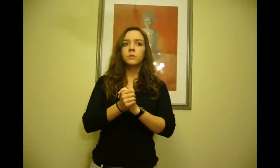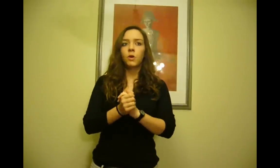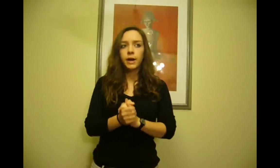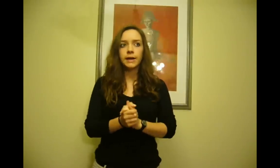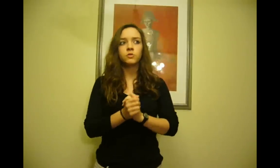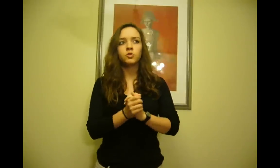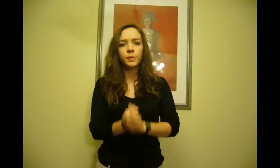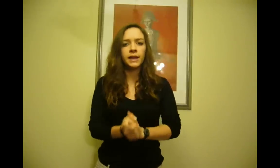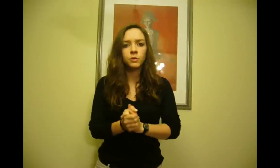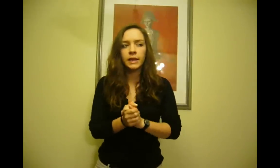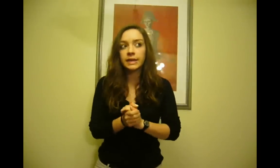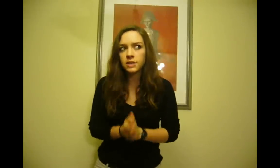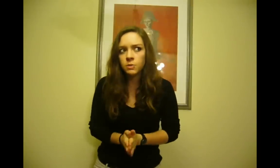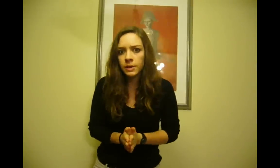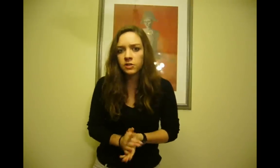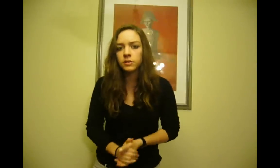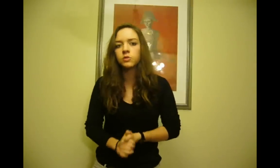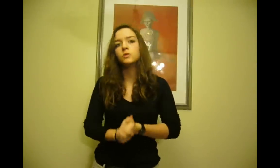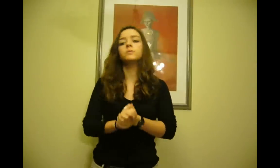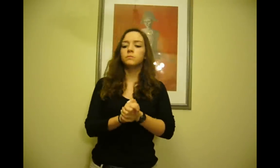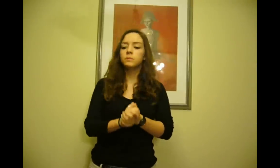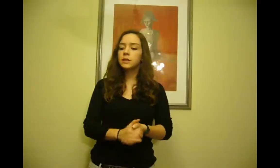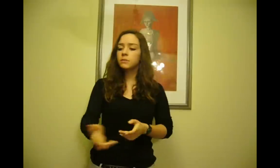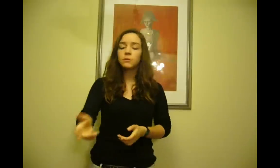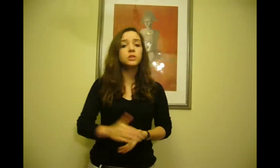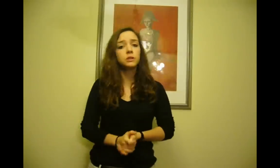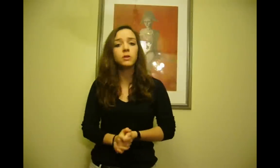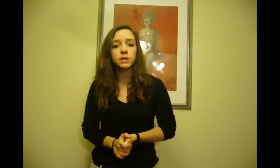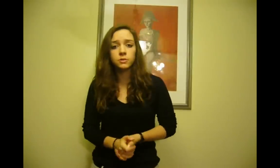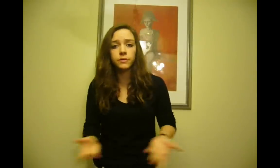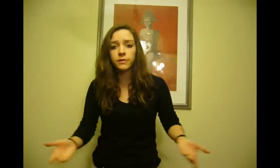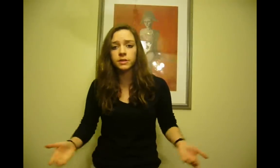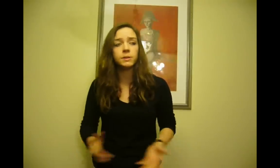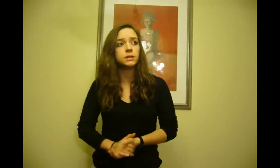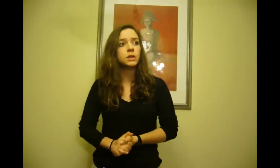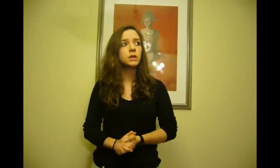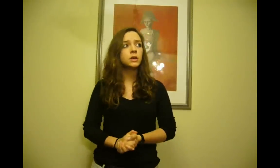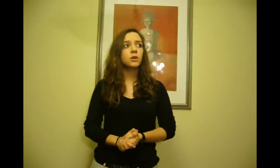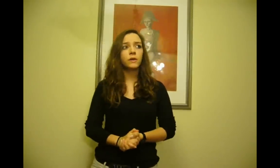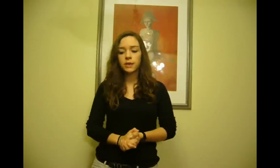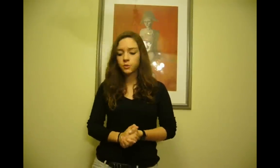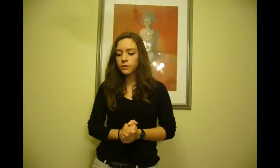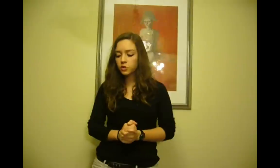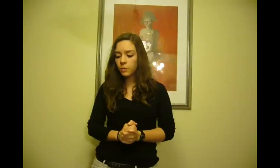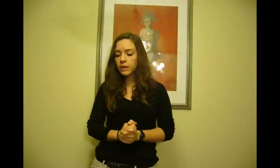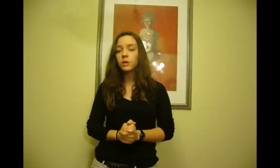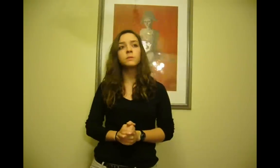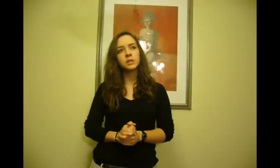Ok, no topo daquela montanha, 6.000 metros de altitude. Sim, não, mas 6.000 metros de tem que sobreviver facilmente. Ok, as profundidades do mar, 4.000 metros